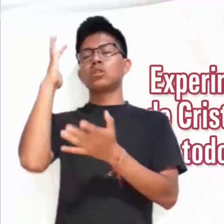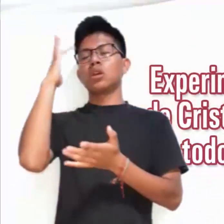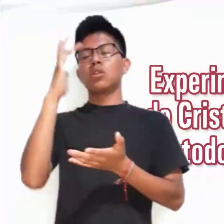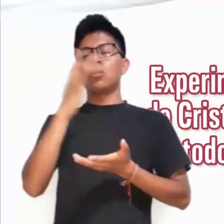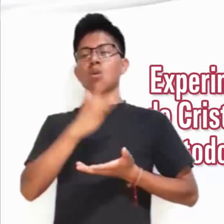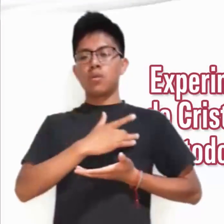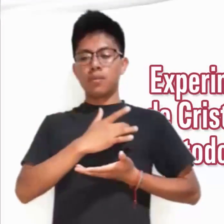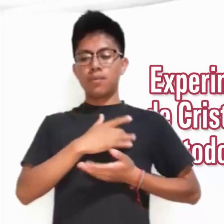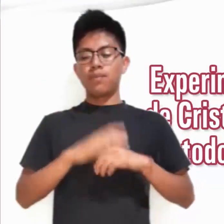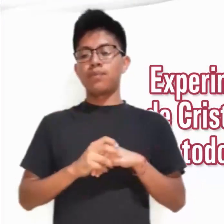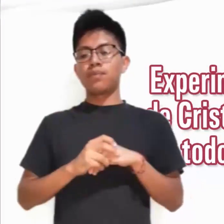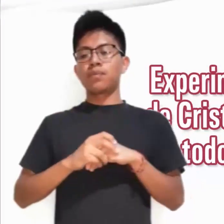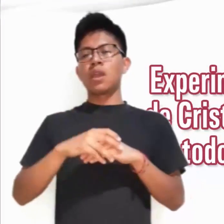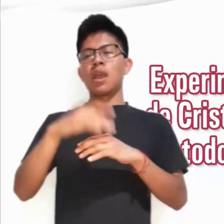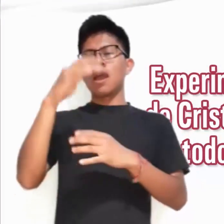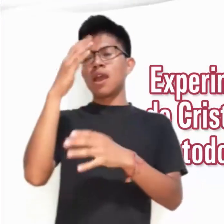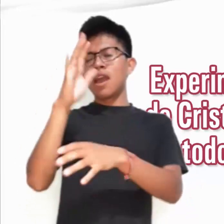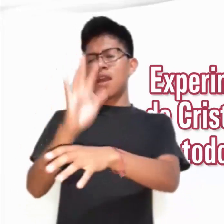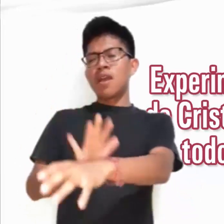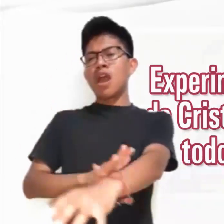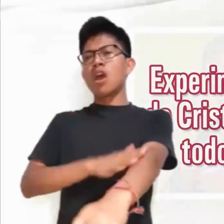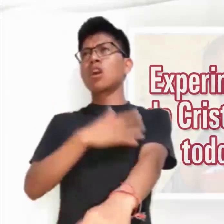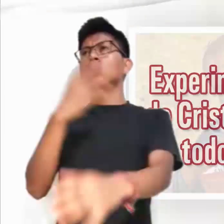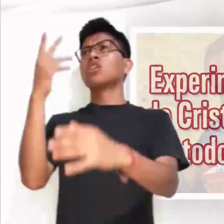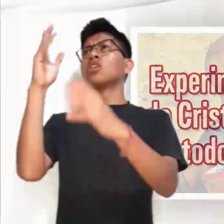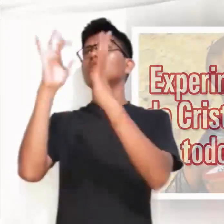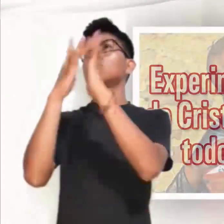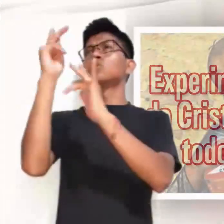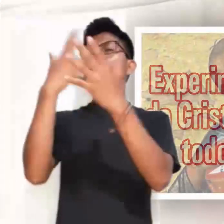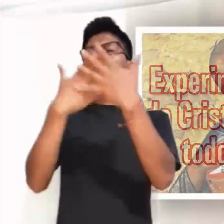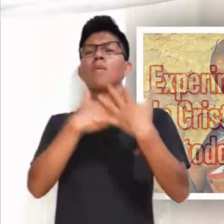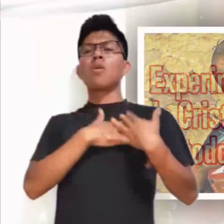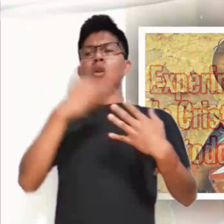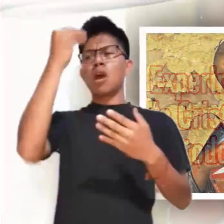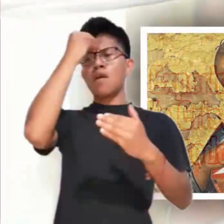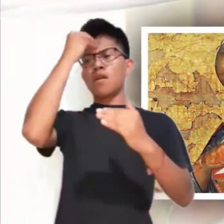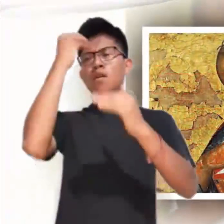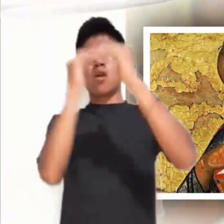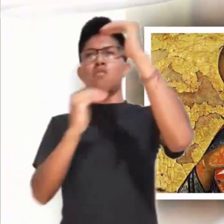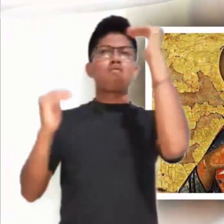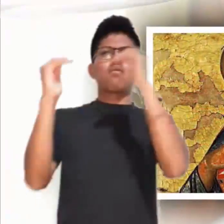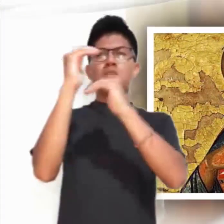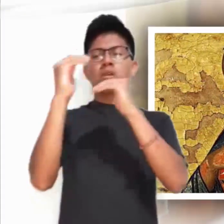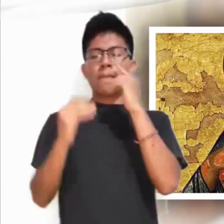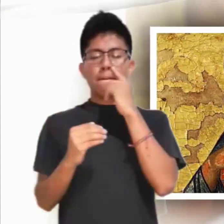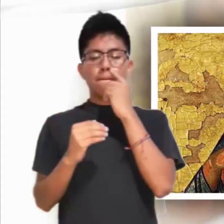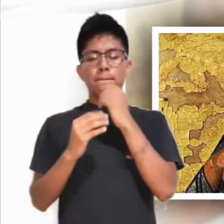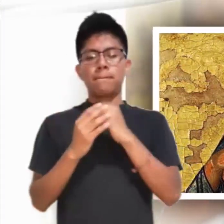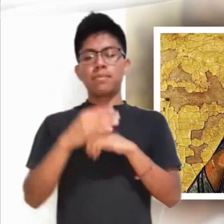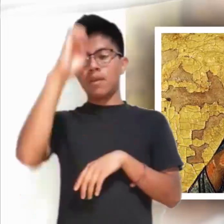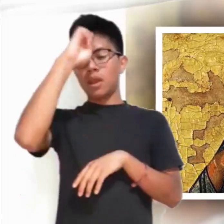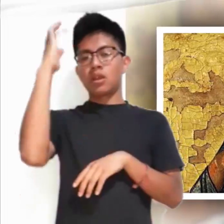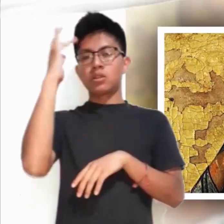Experimenten el amor de Cristo que sobrepasa todo conocimiento. Evangelio de San Juan,